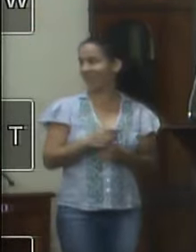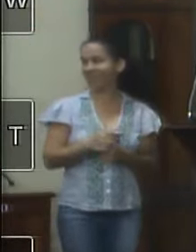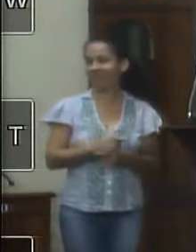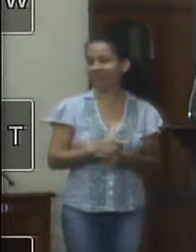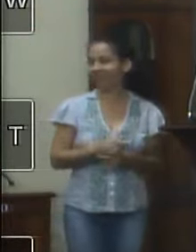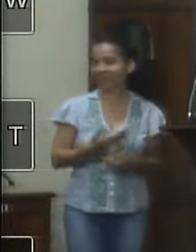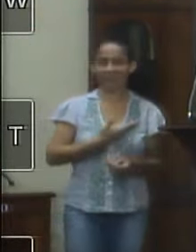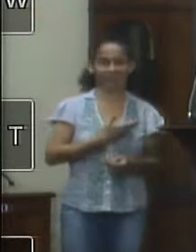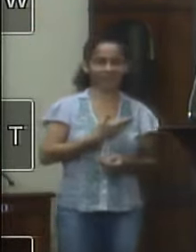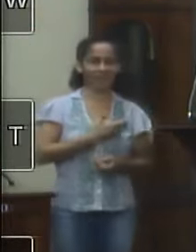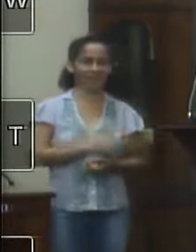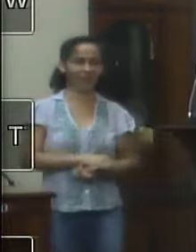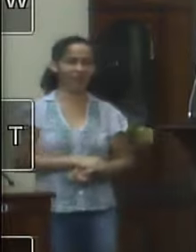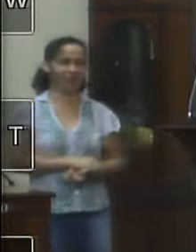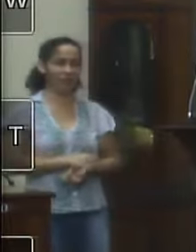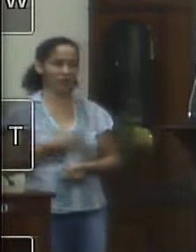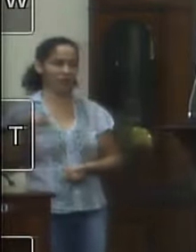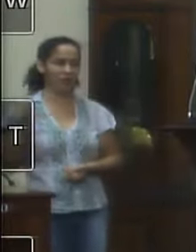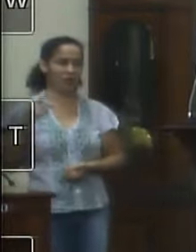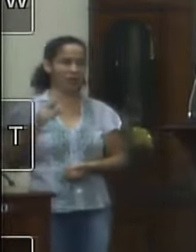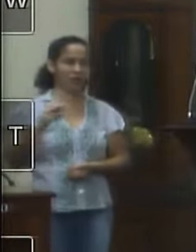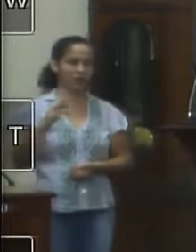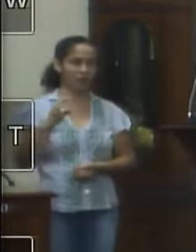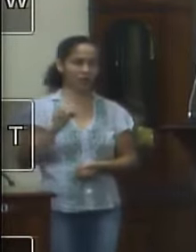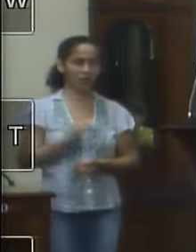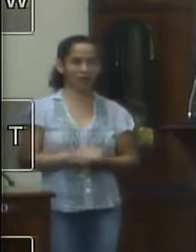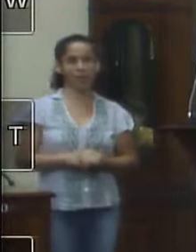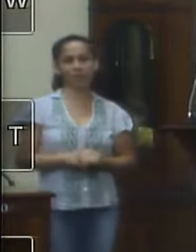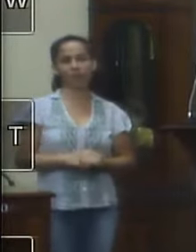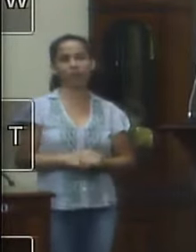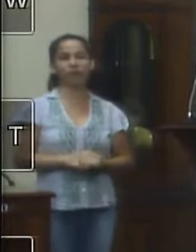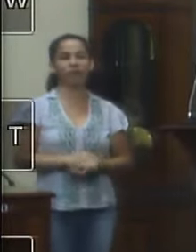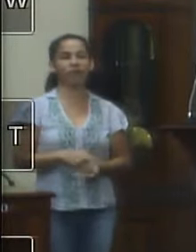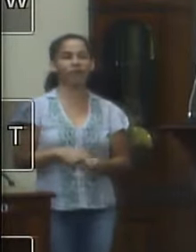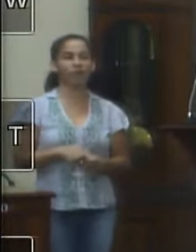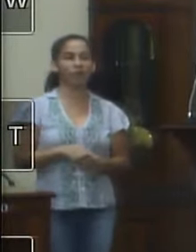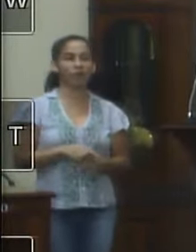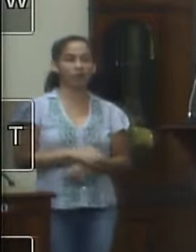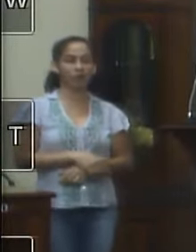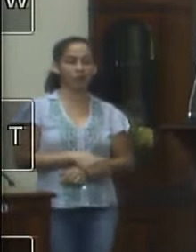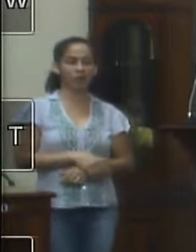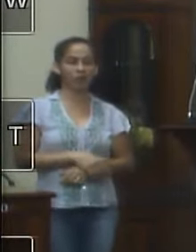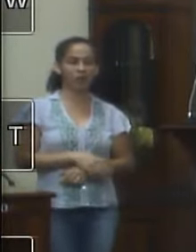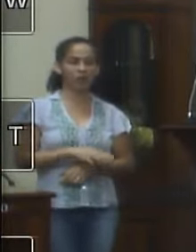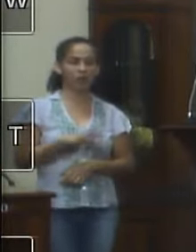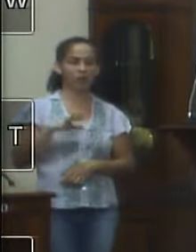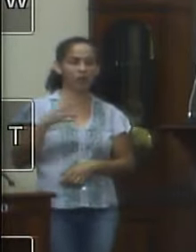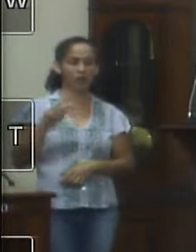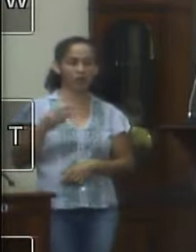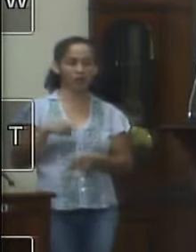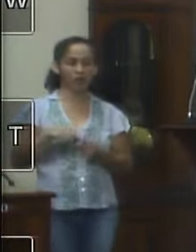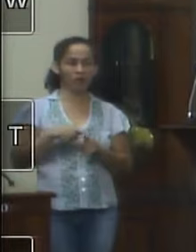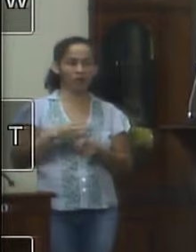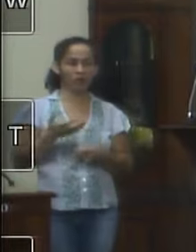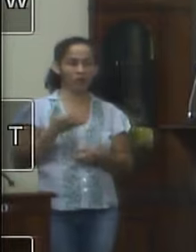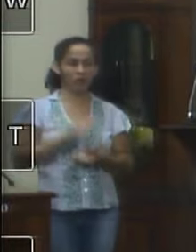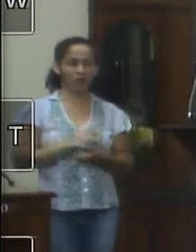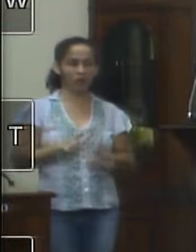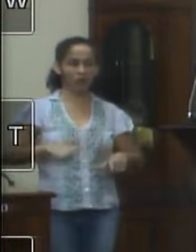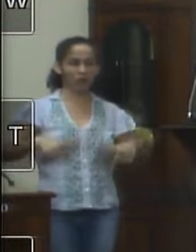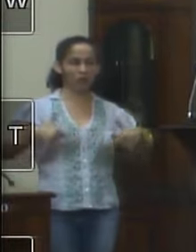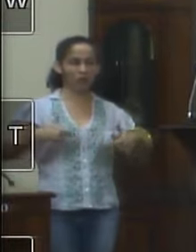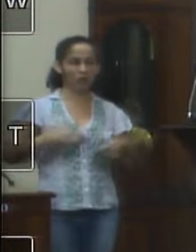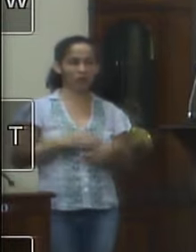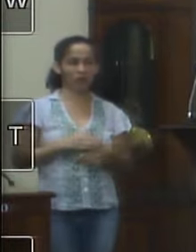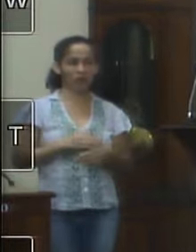grande amigo vereador Pedro Graça mas como é uma bandeira também que eu venho lutando bastante aí nas